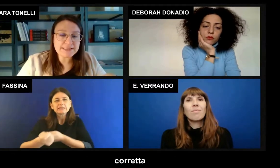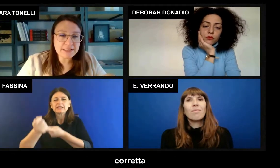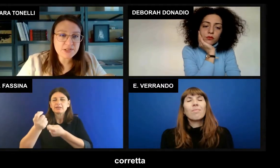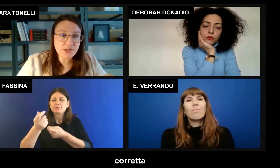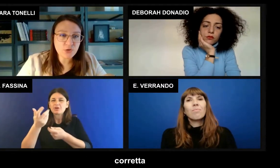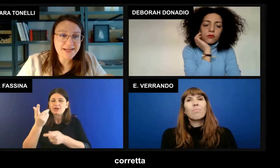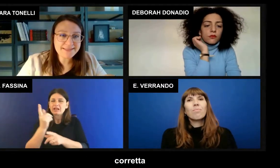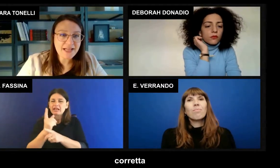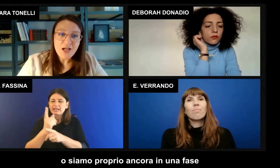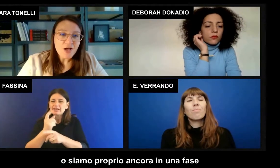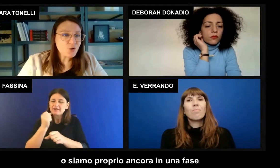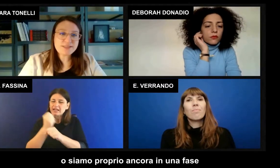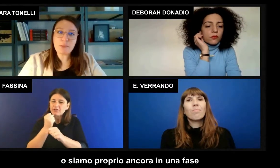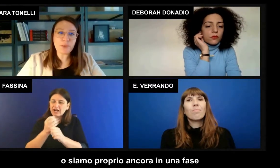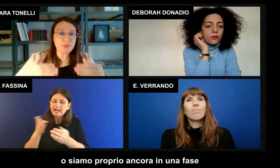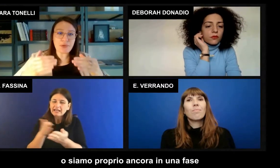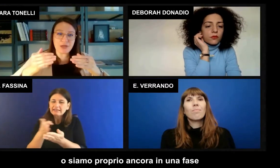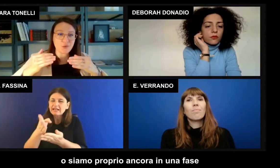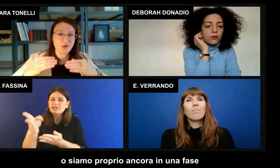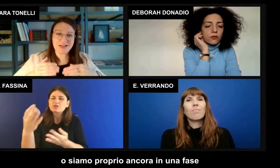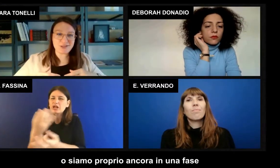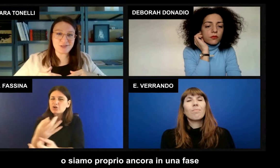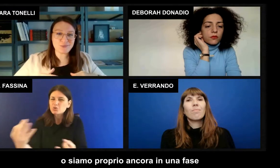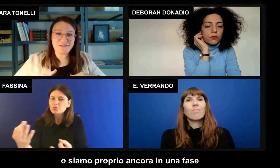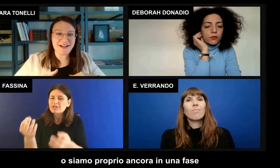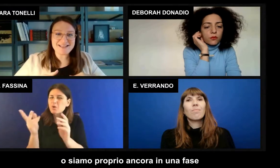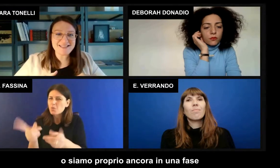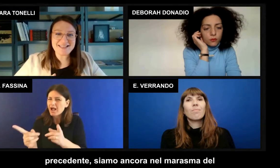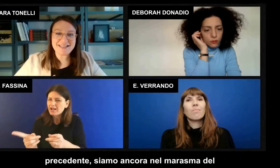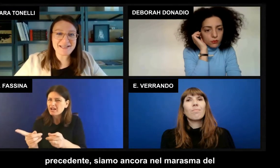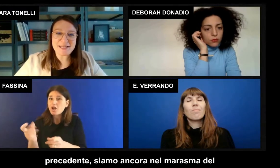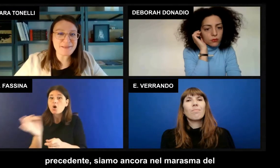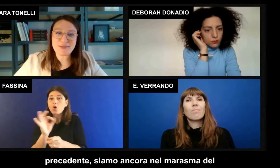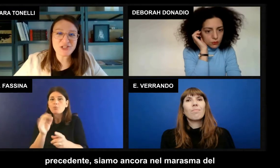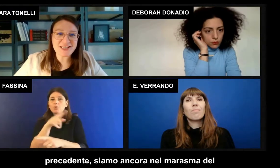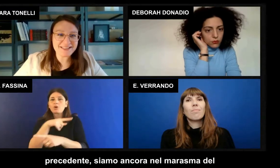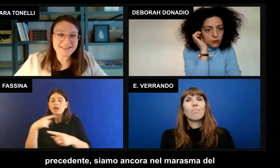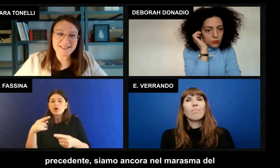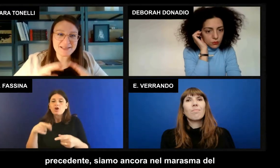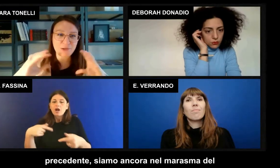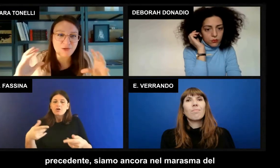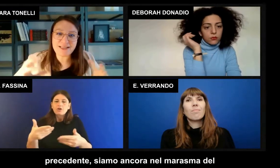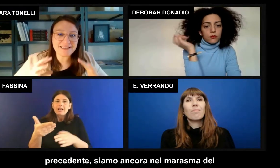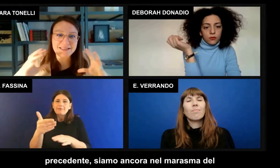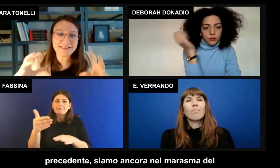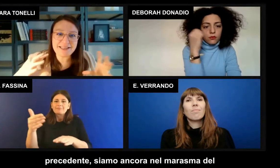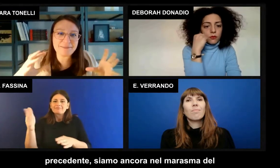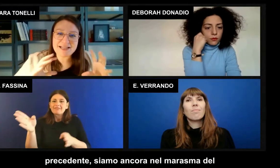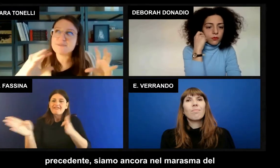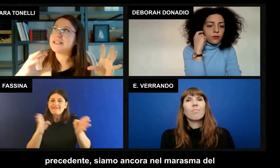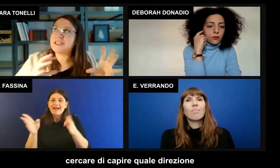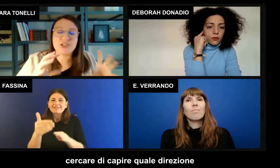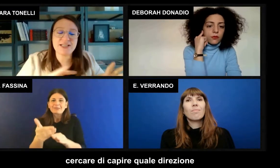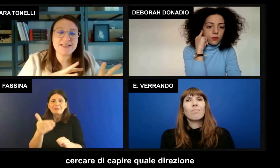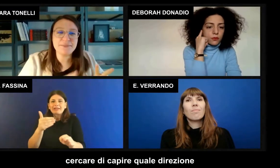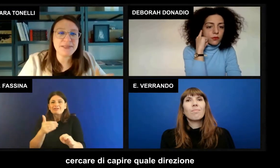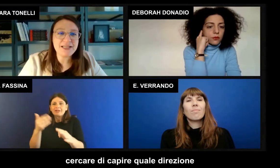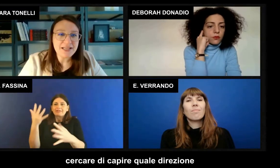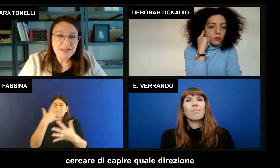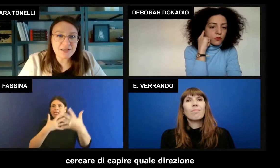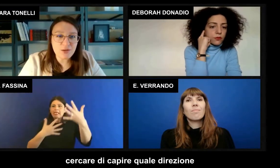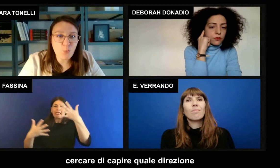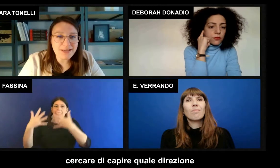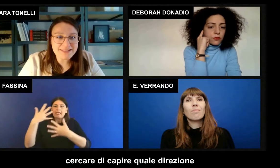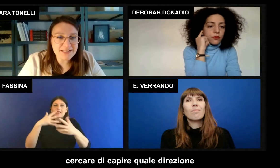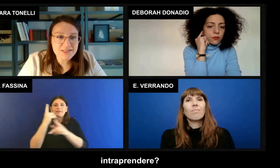per lavorare nella direzione corretta, o siamo proprio ancora in una fase precedente, siamo ancora nel marasmo del cercare di